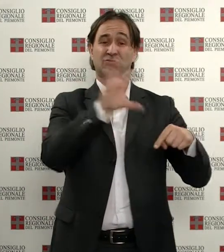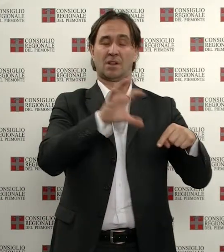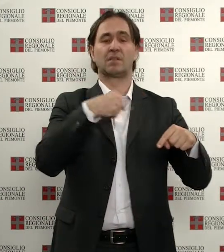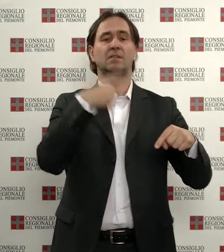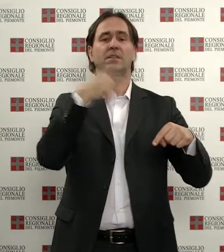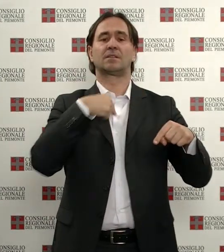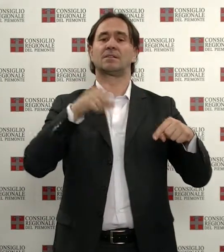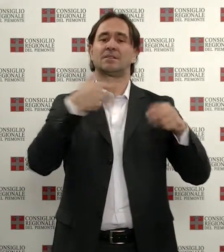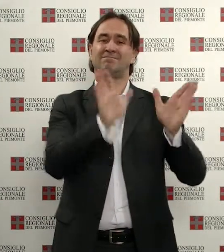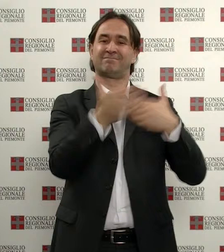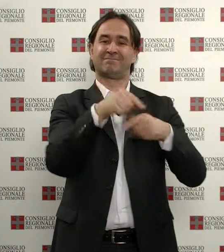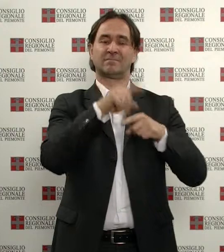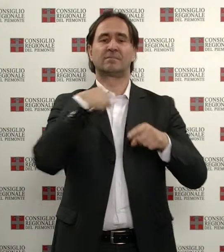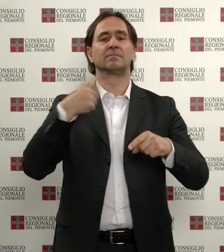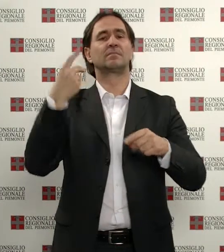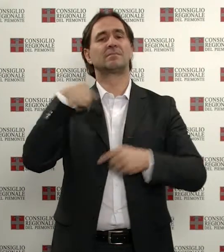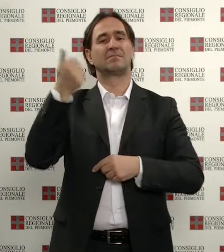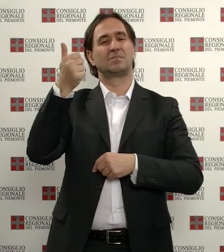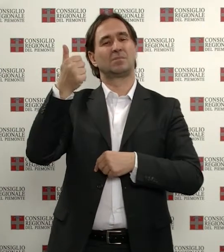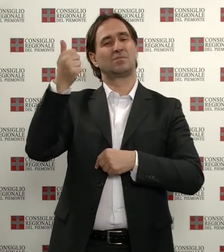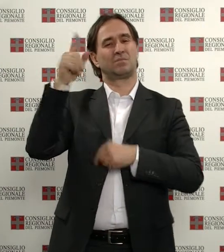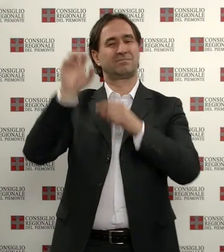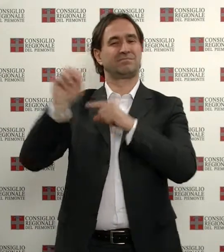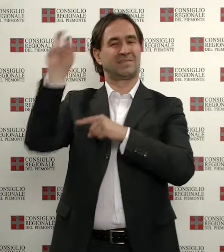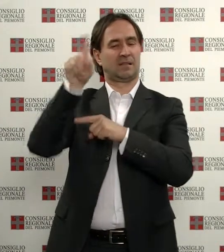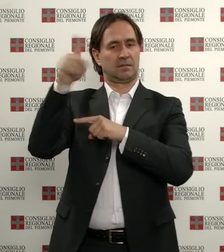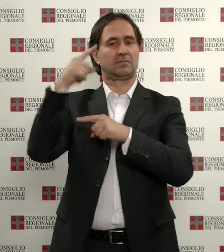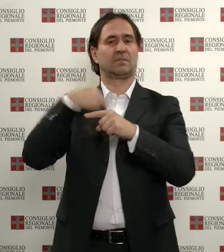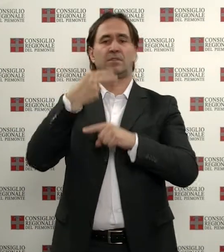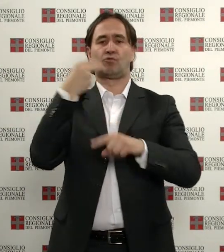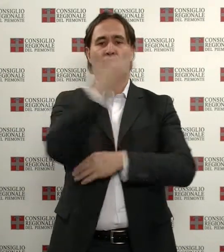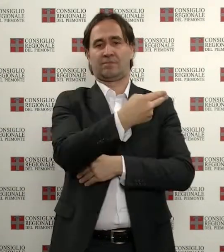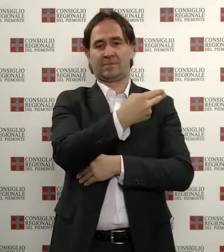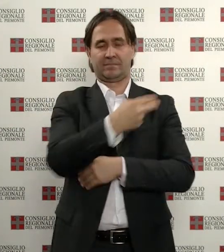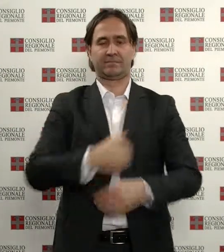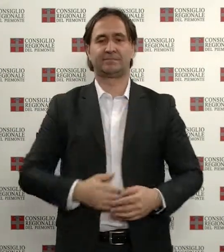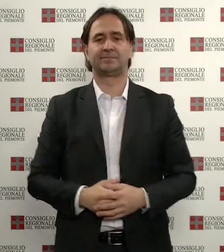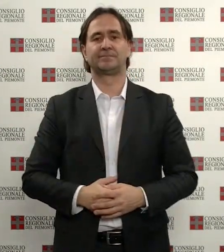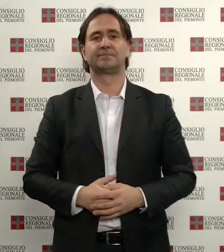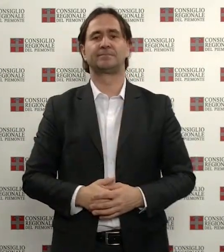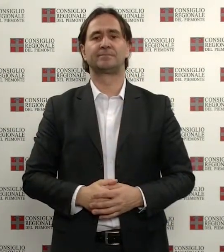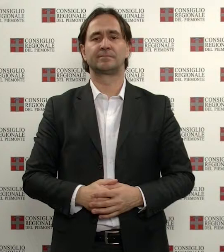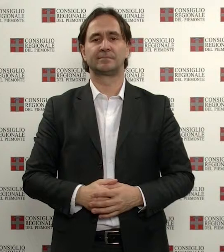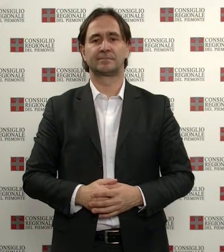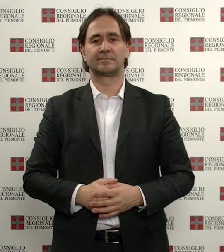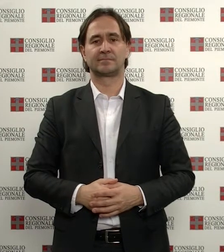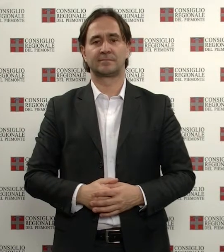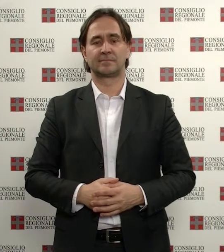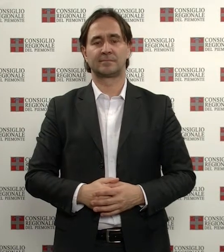In E' stato